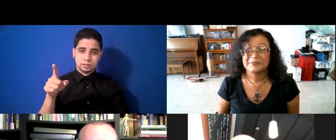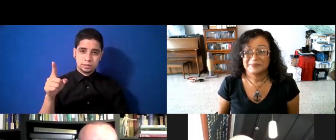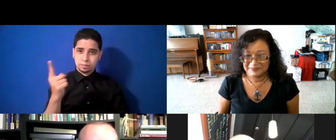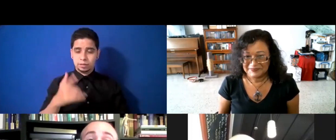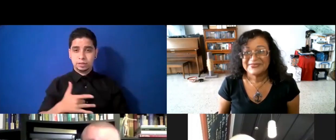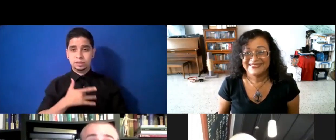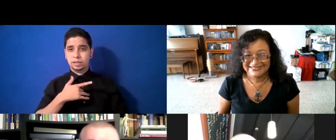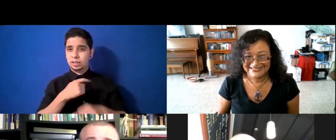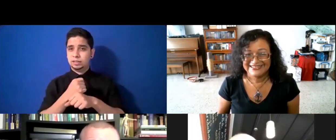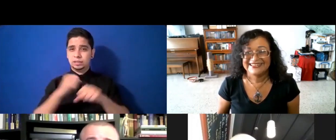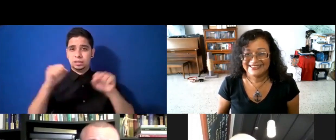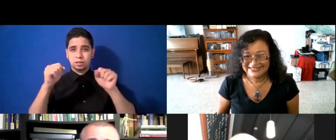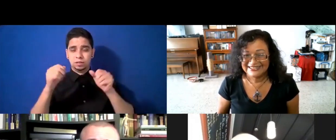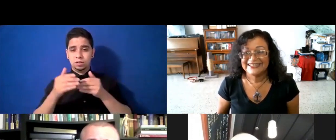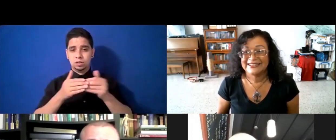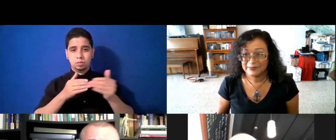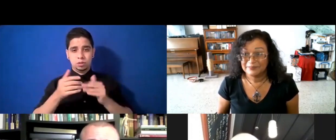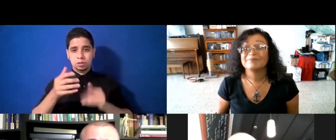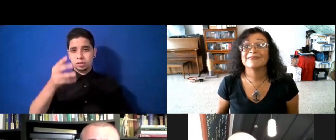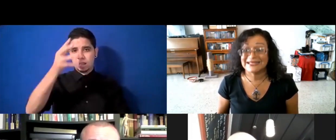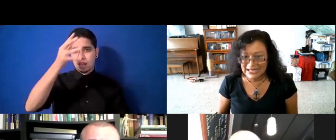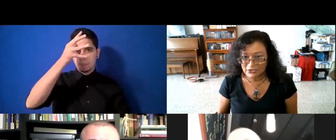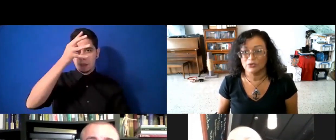que pues, mamá, papá, me están apoyando, este,